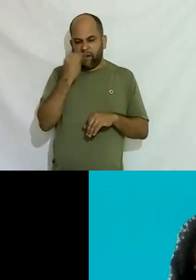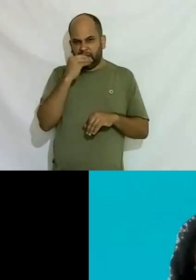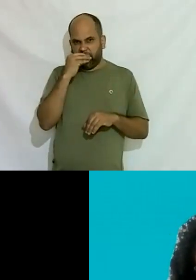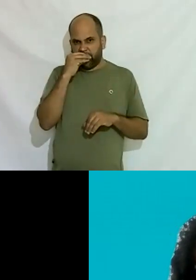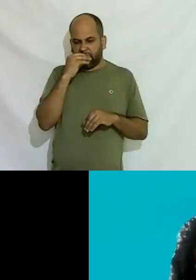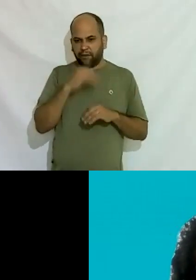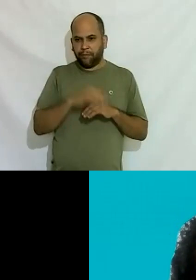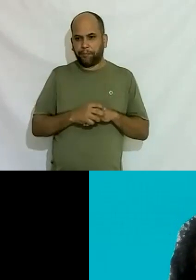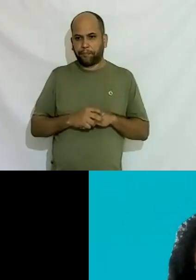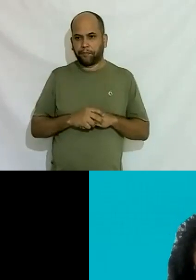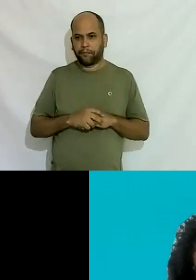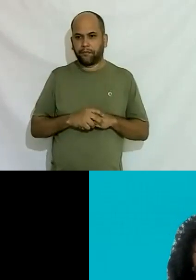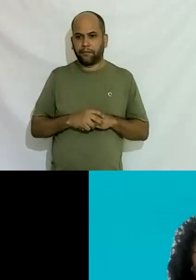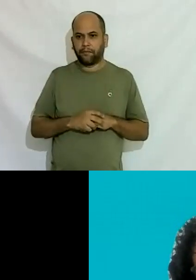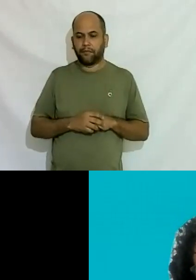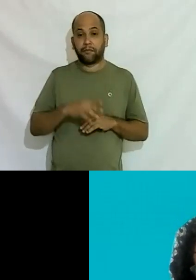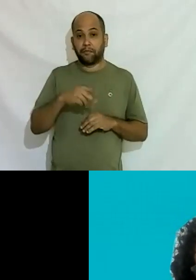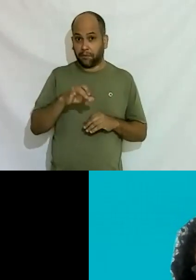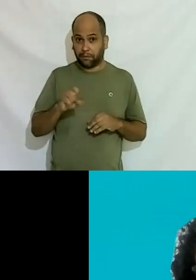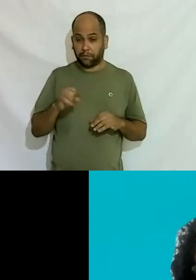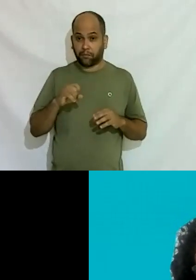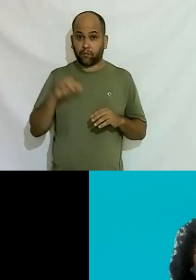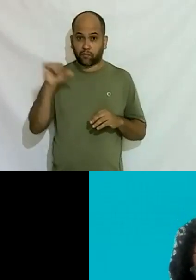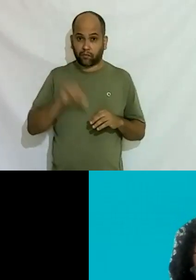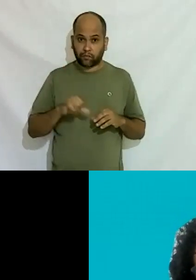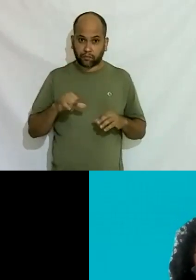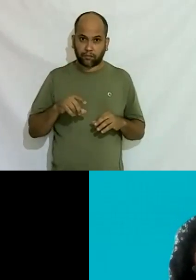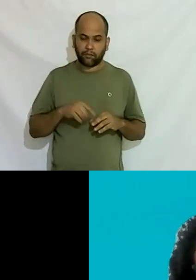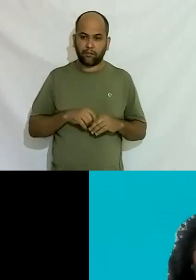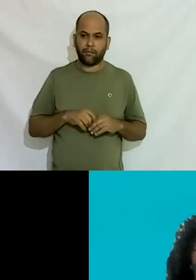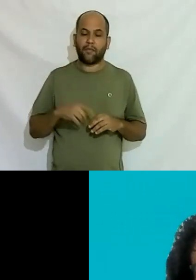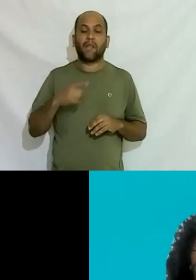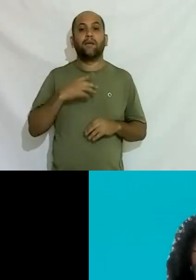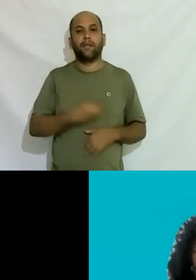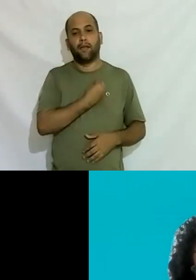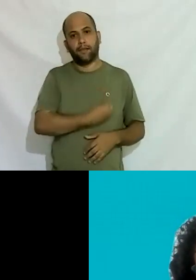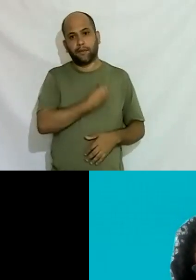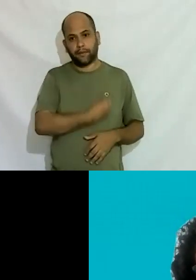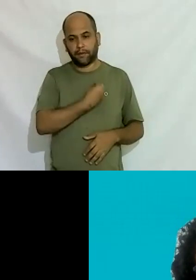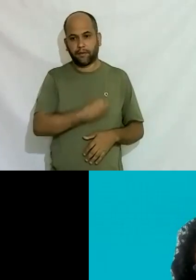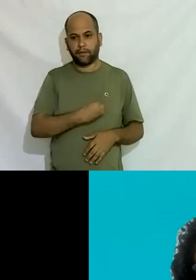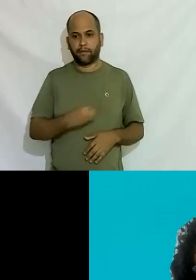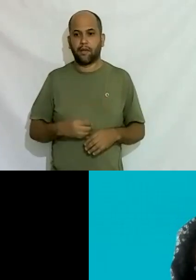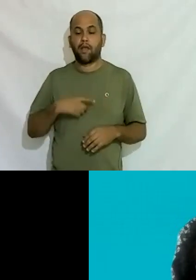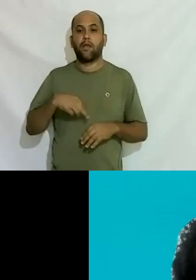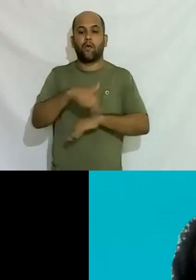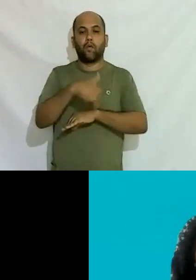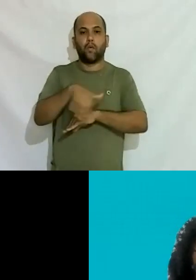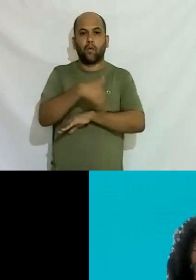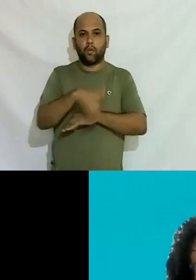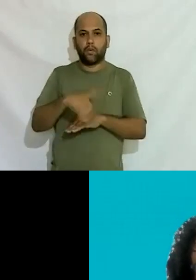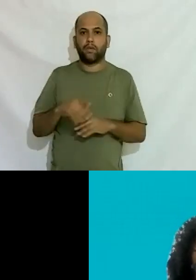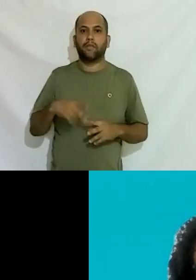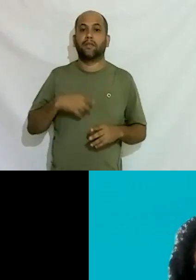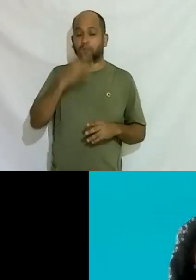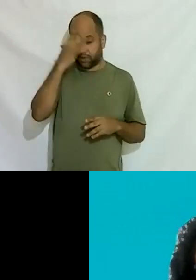menos ruim lidar com o preconceito mas ele existe né eu ando à rua vou no restaurante tem gente que levanta e sai